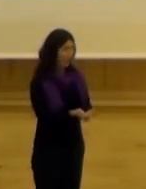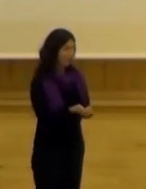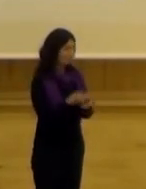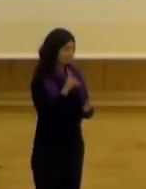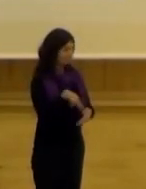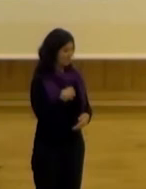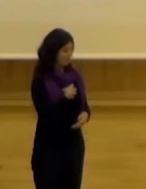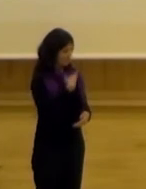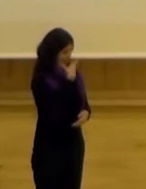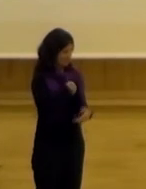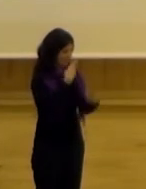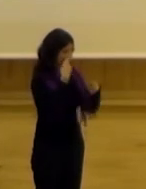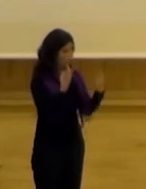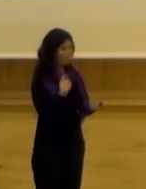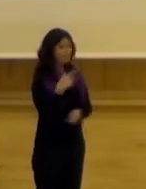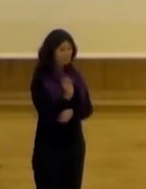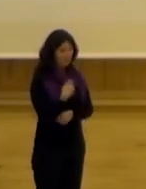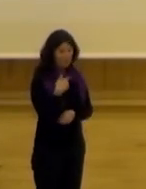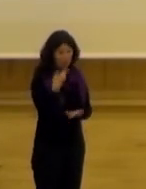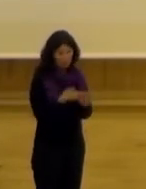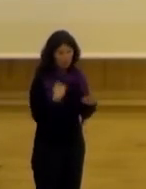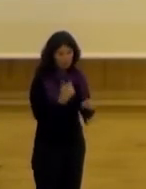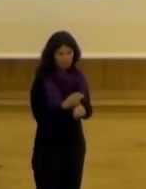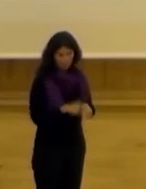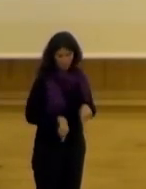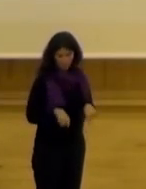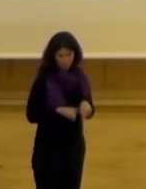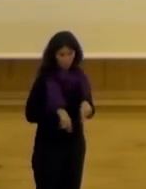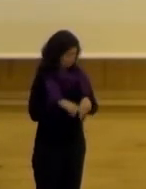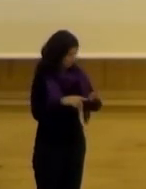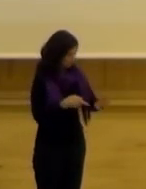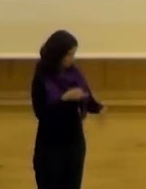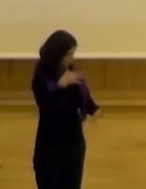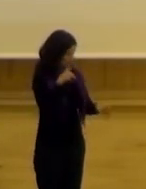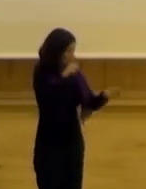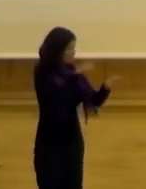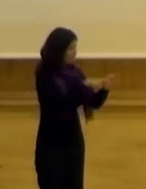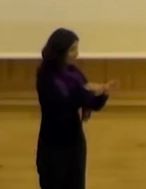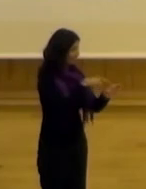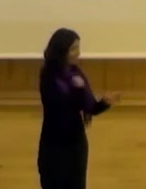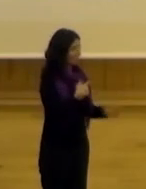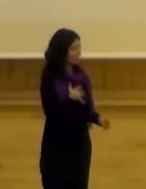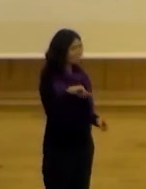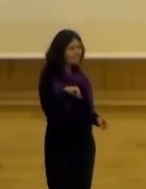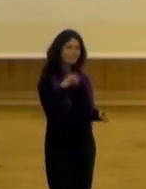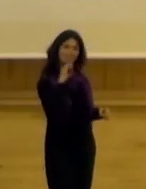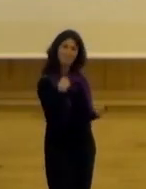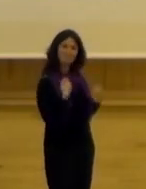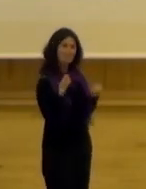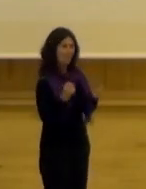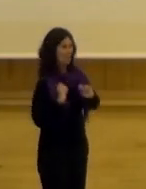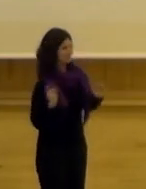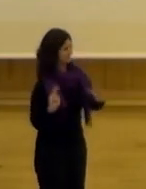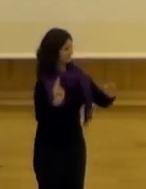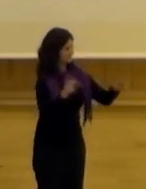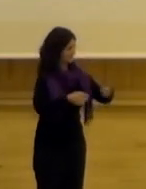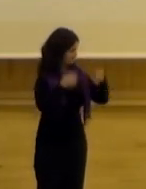demás y el funcionario público termina creyéndoselo a eso entonces muchas veces cuando participa en estas cuestiones se siente más guay y esto tiene un